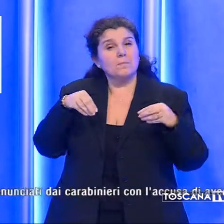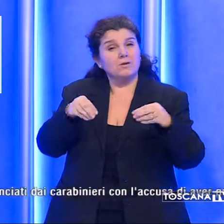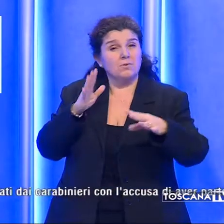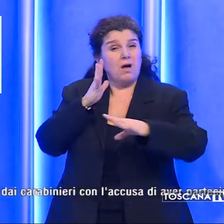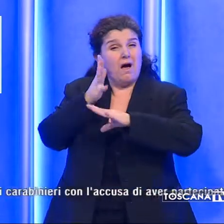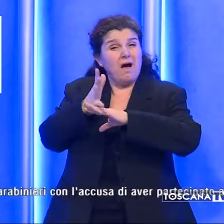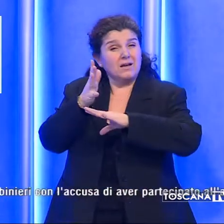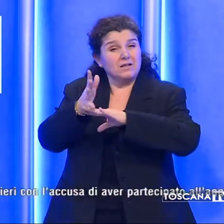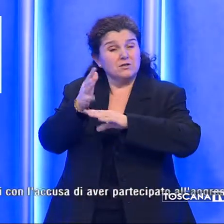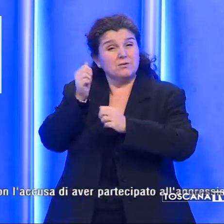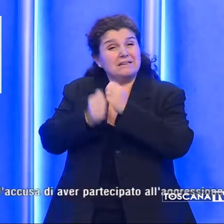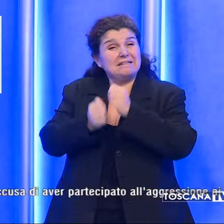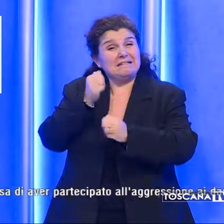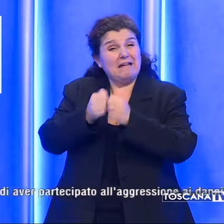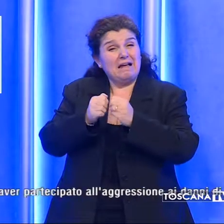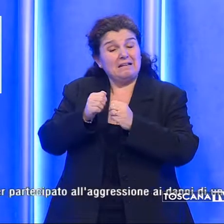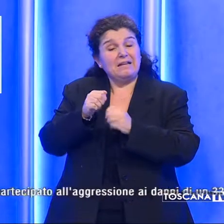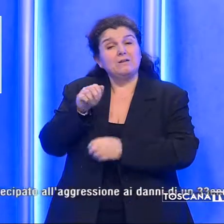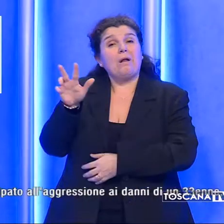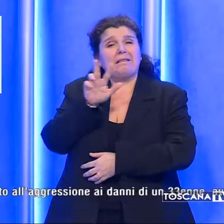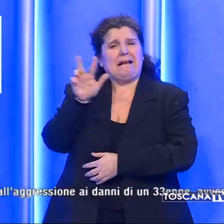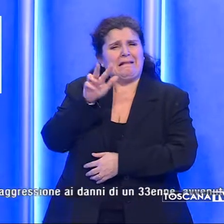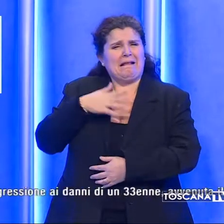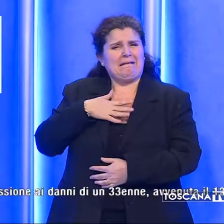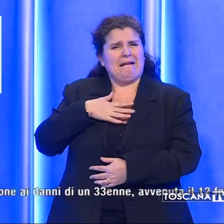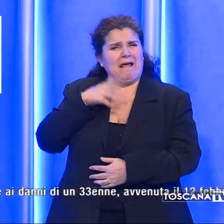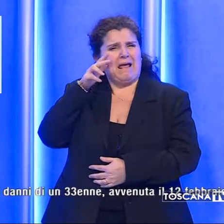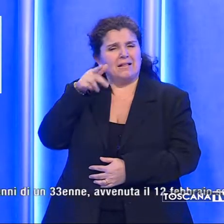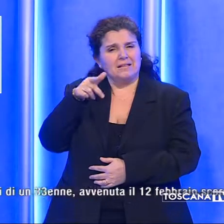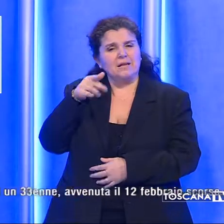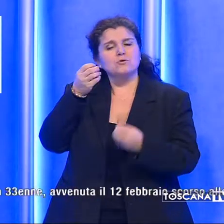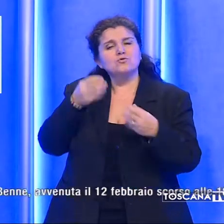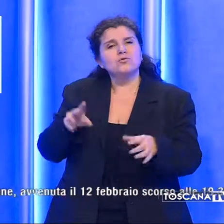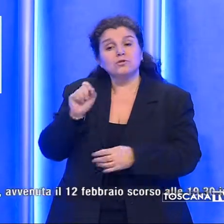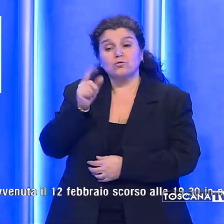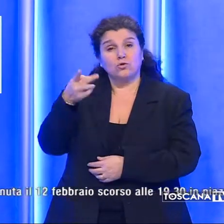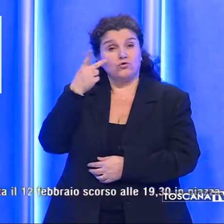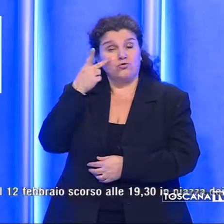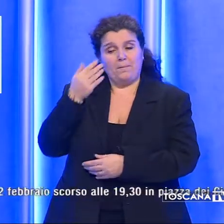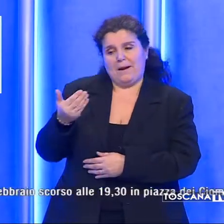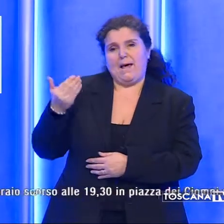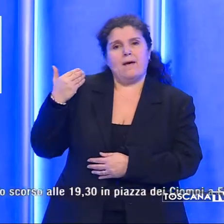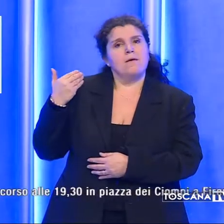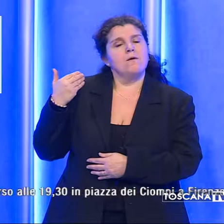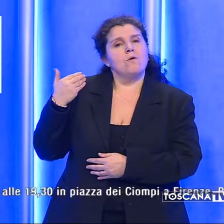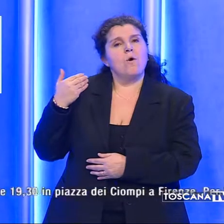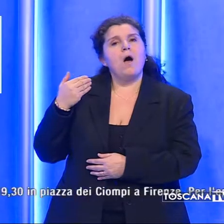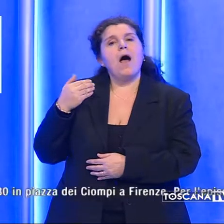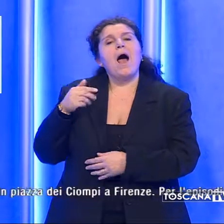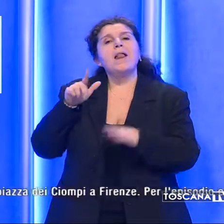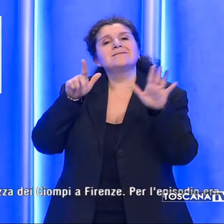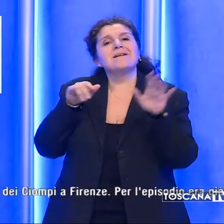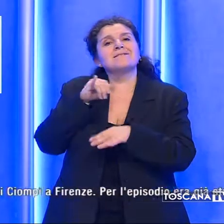'aggressione ai danni di una 33enne avvenuta il 12 febbraio scorso al 19